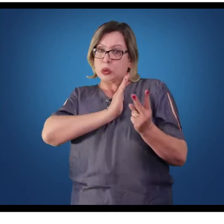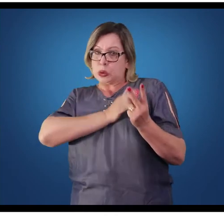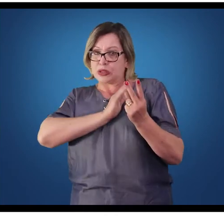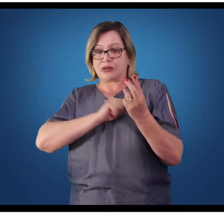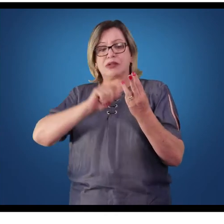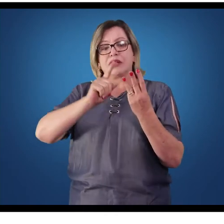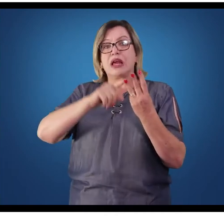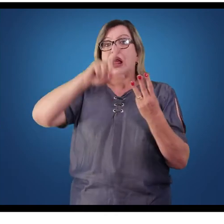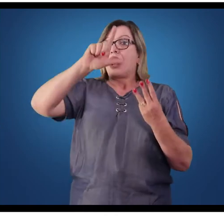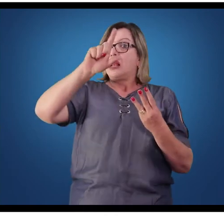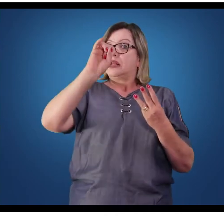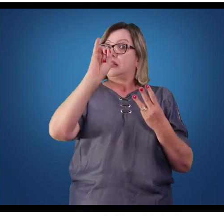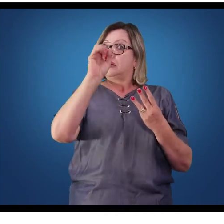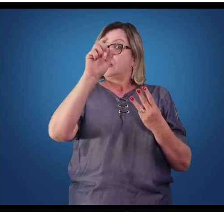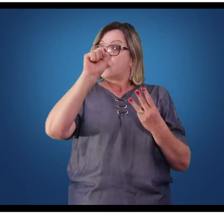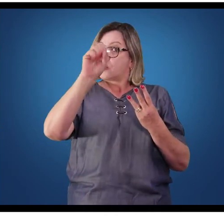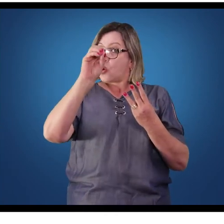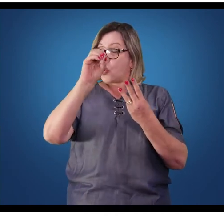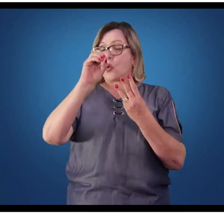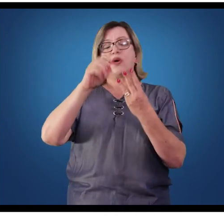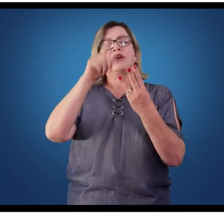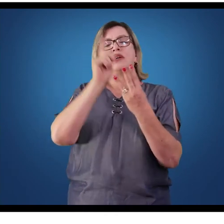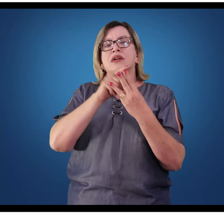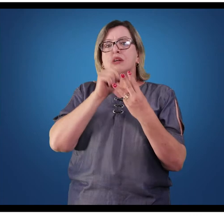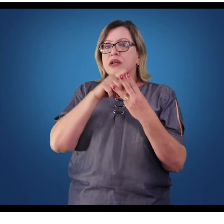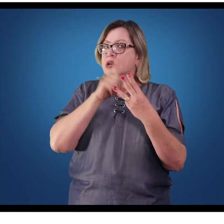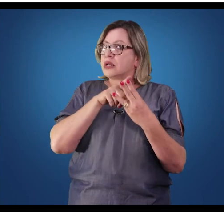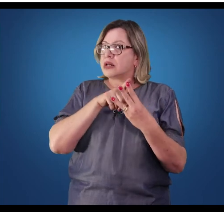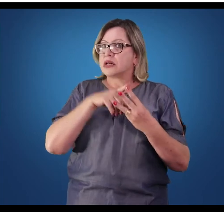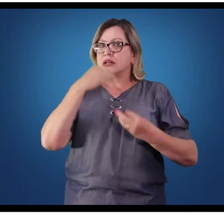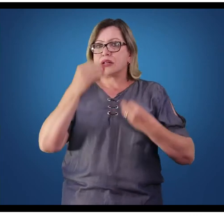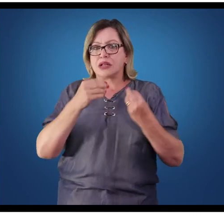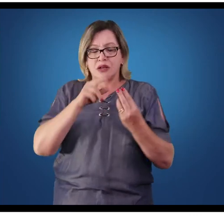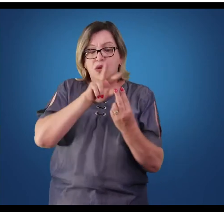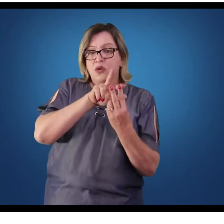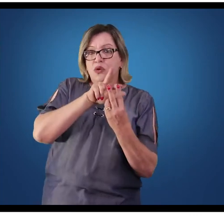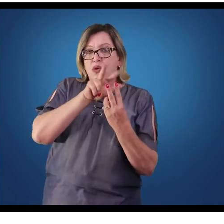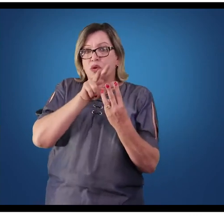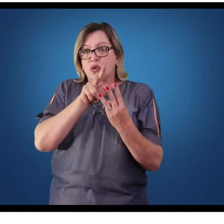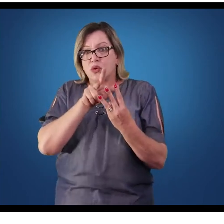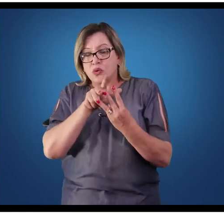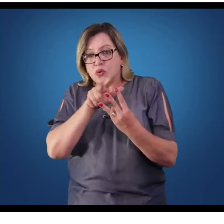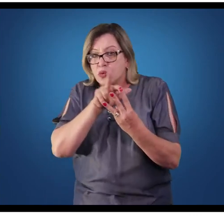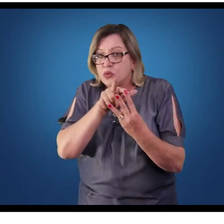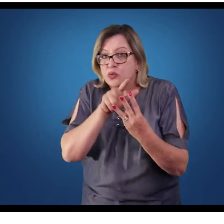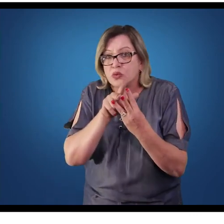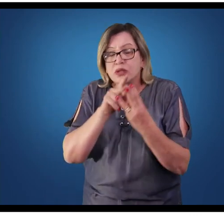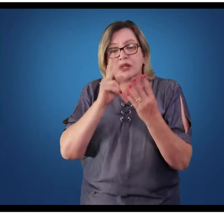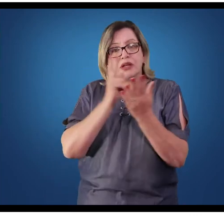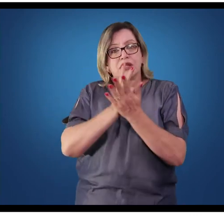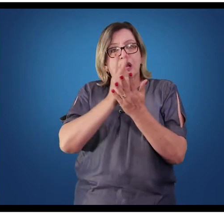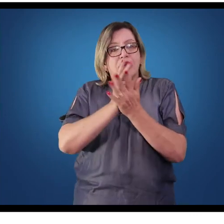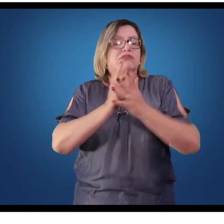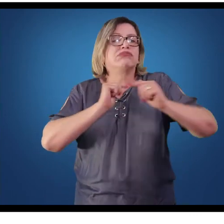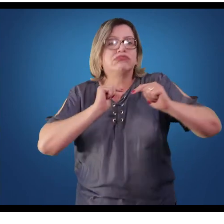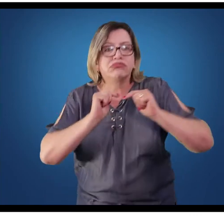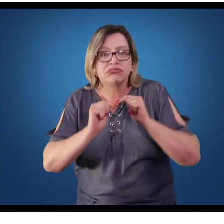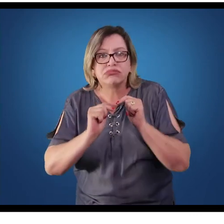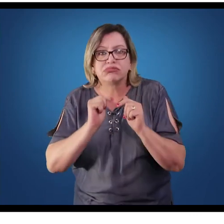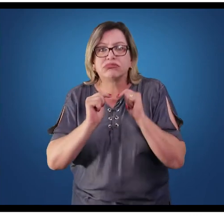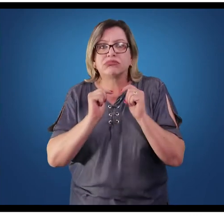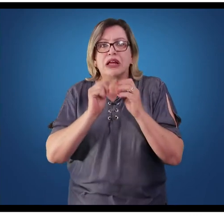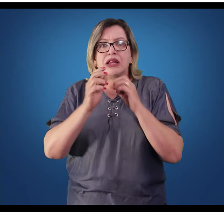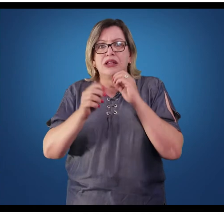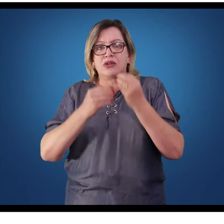músculo esquelético e o músculo cardíaco, de certa maneira, trabalham e funcionam com